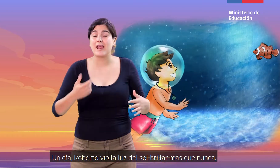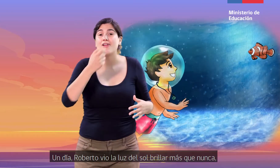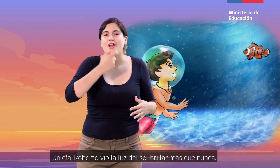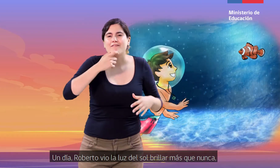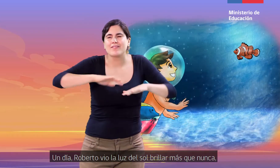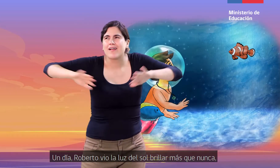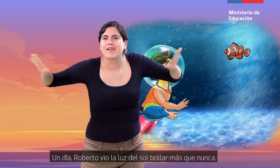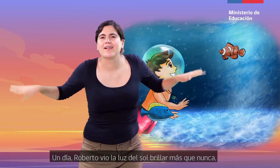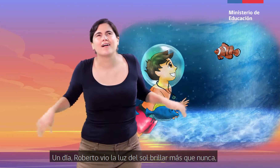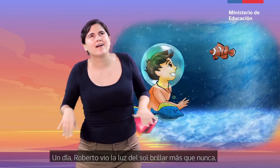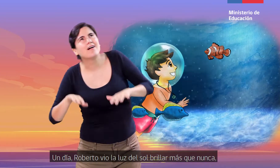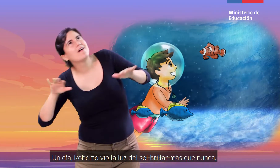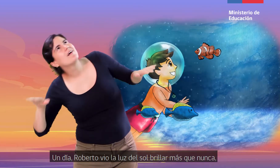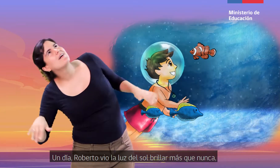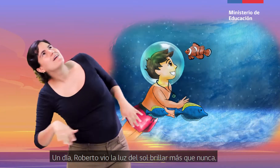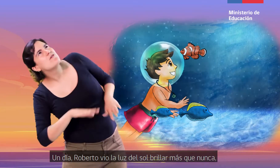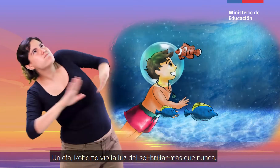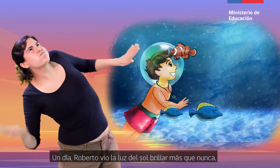Roberto vio la luz del sol brillar más que nunca.